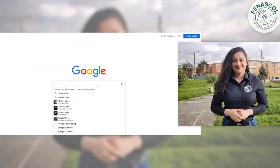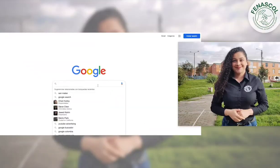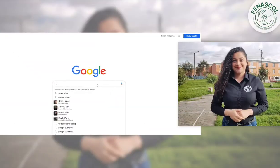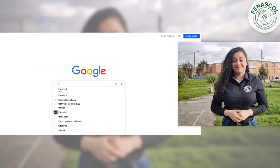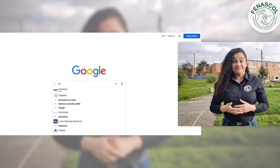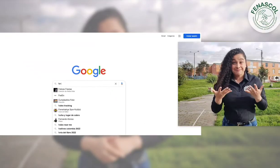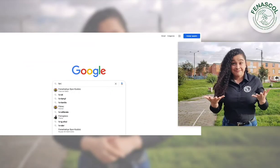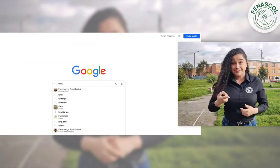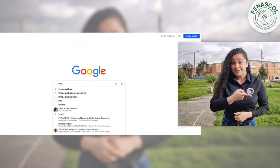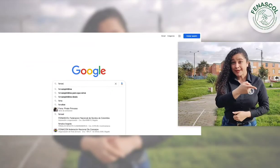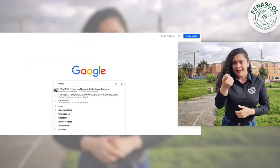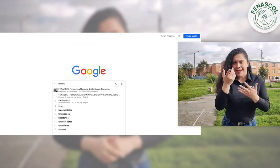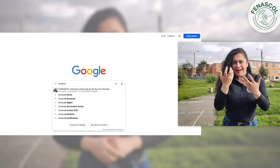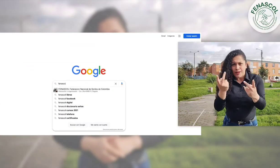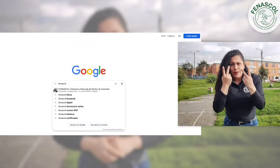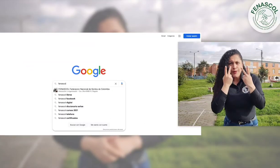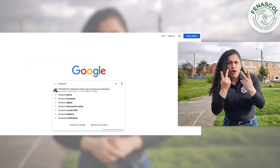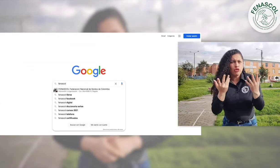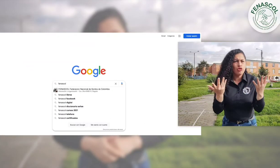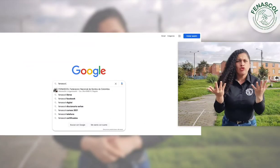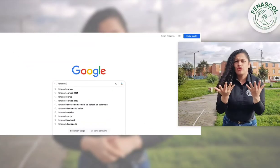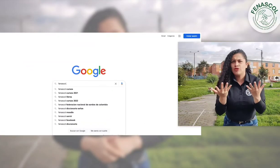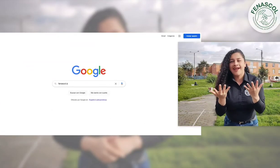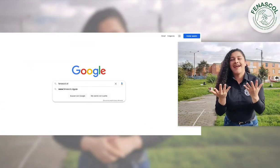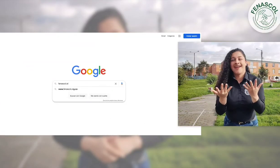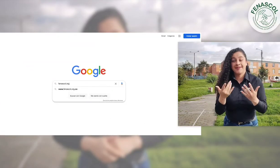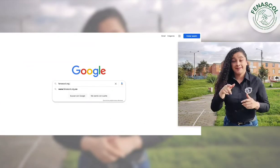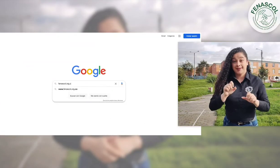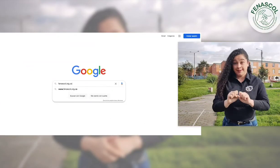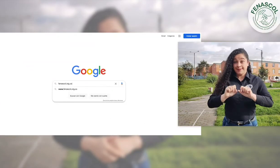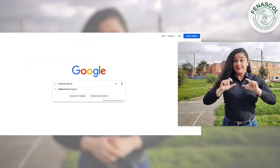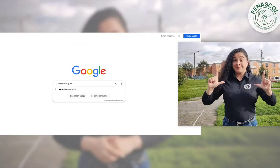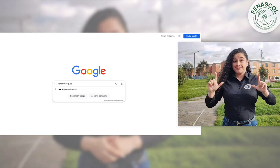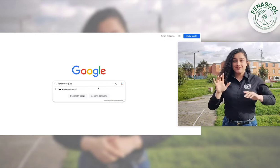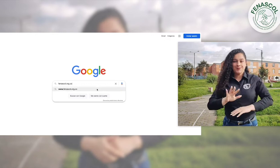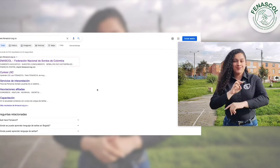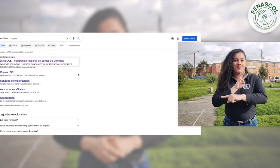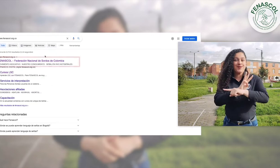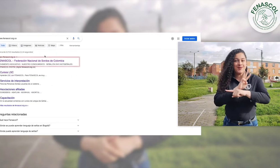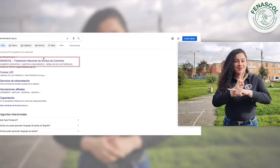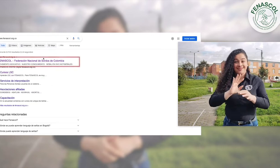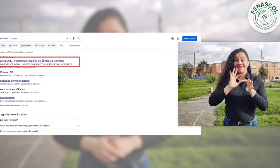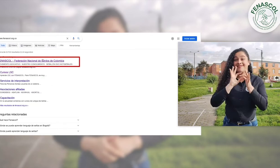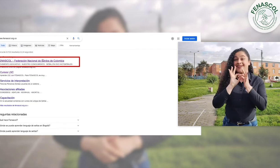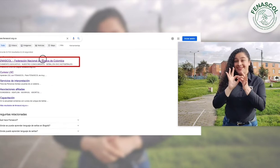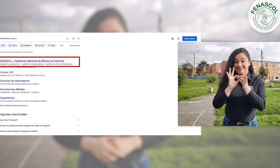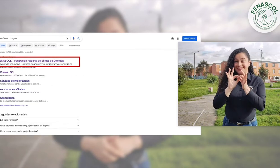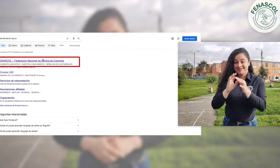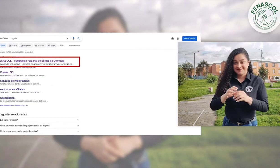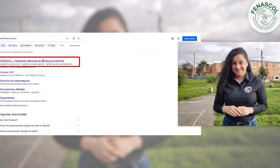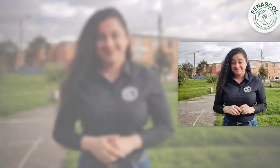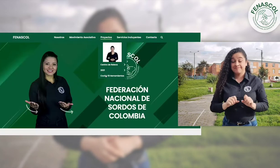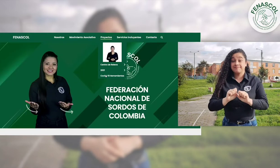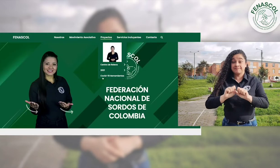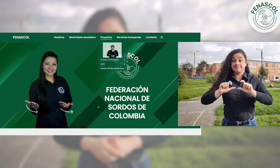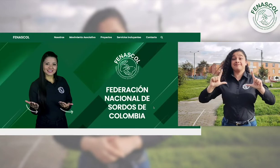Para acceder a la información, ingresa a la página web de FENASCOL. Haz clic en el menú